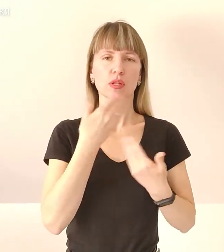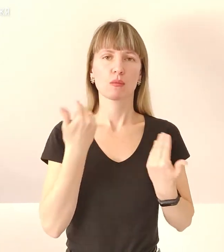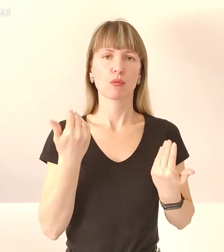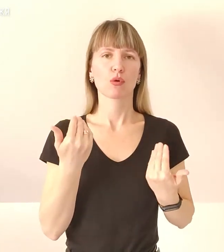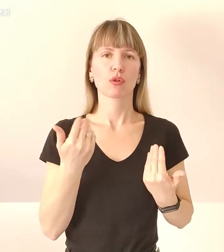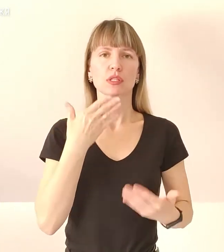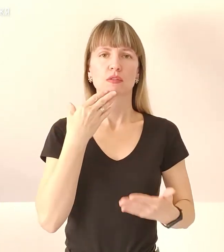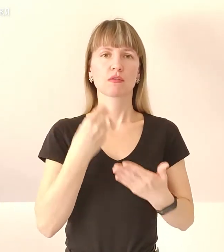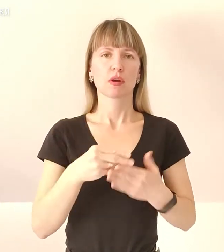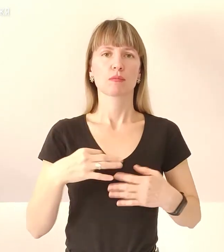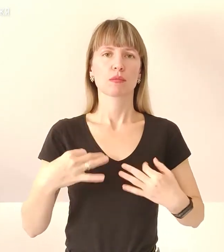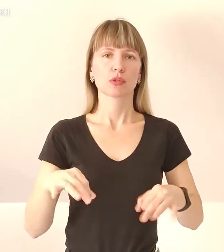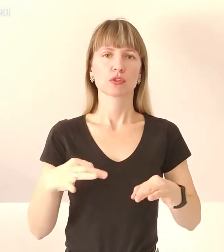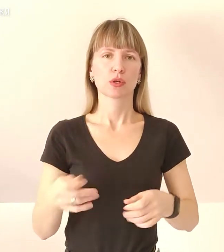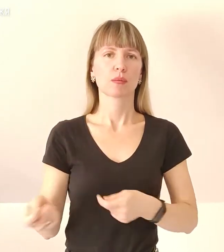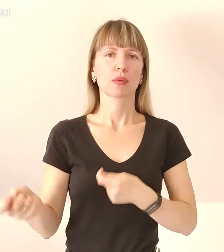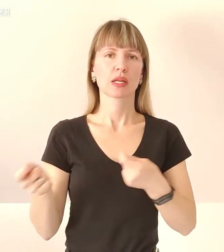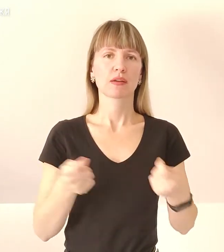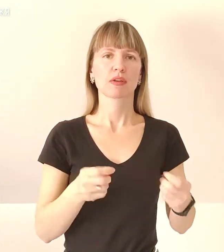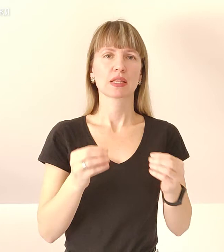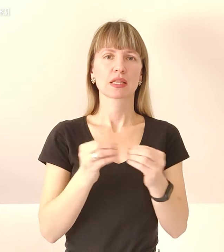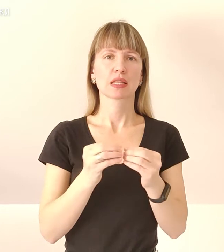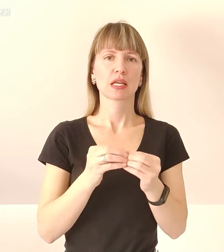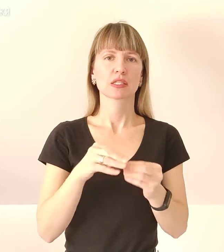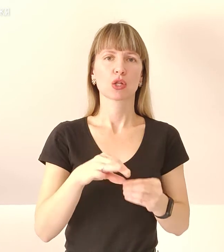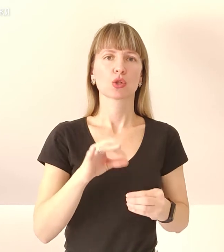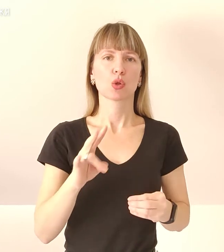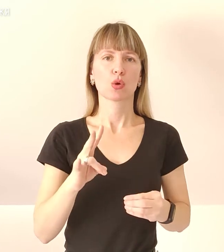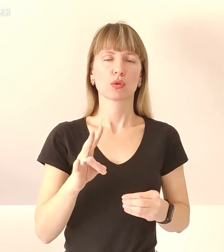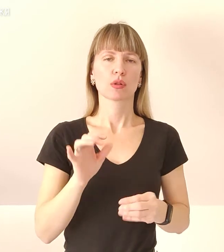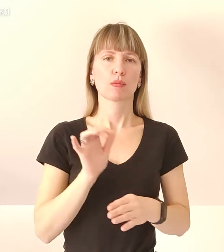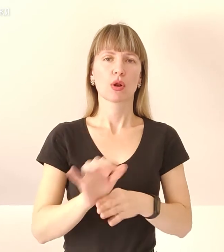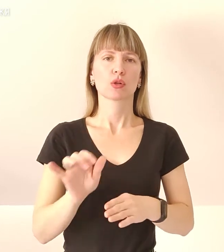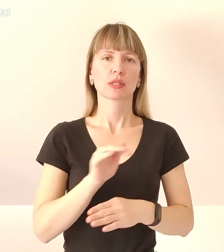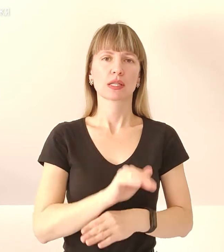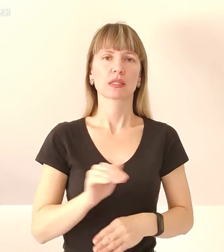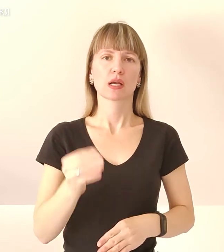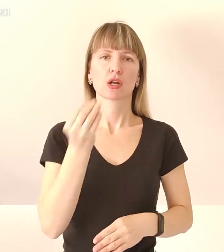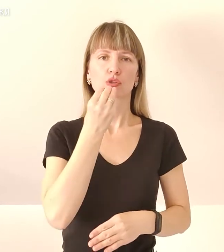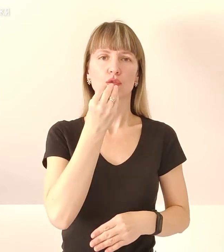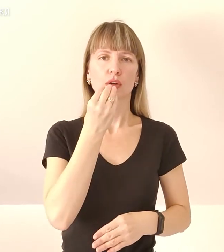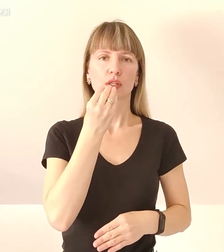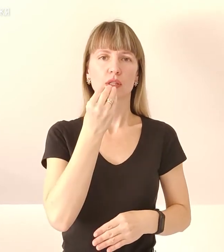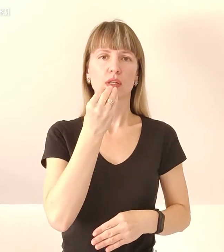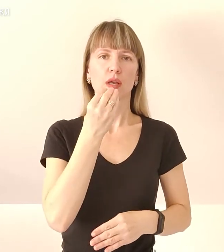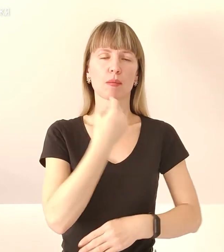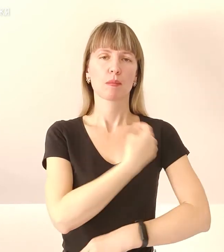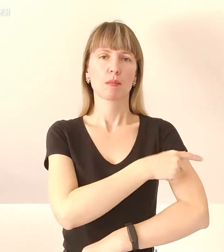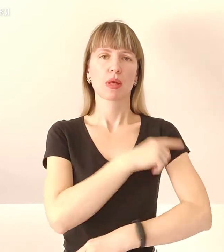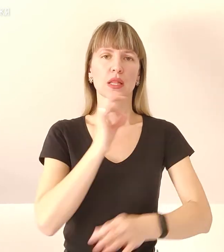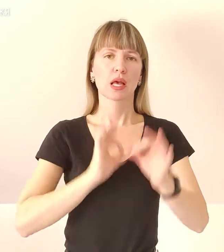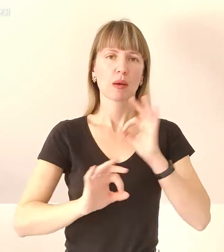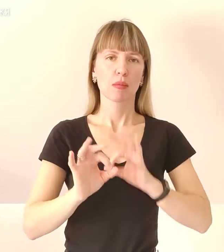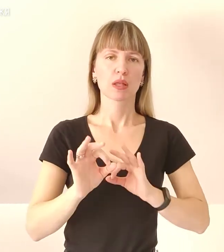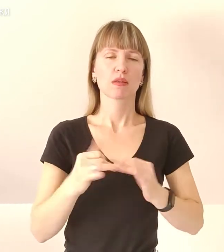власним транспортом привіз 10 тонн продуктів, дитячого харчування, медикаментів. Наразі машину